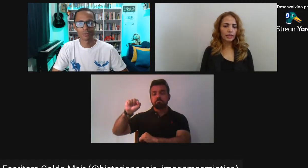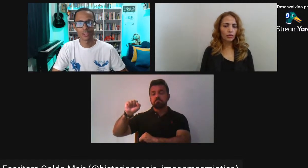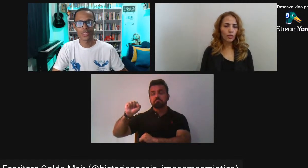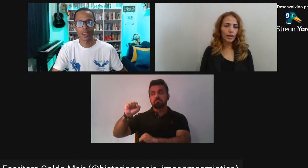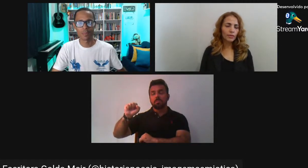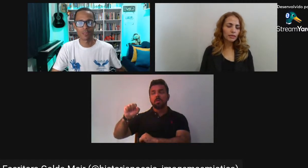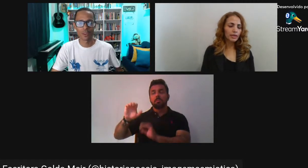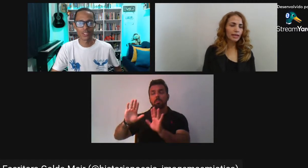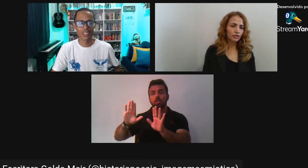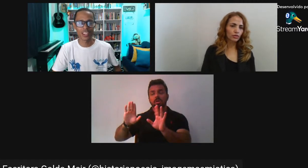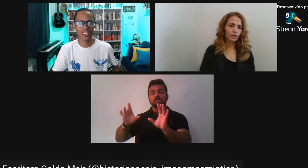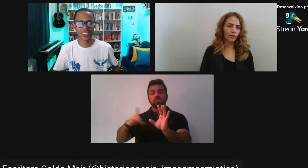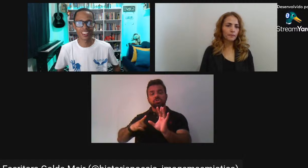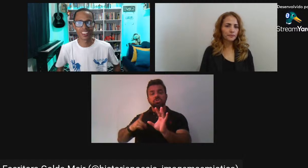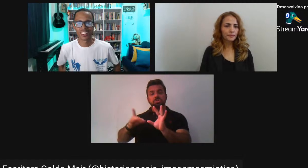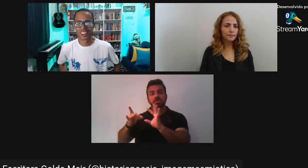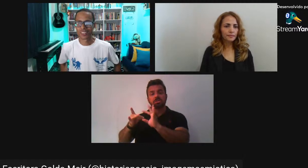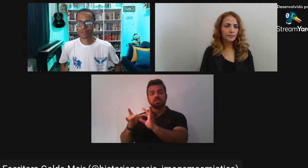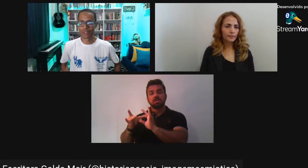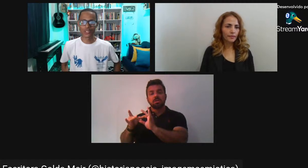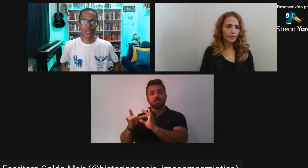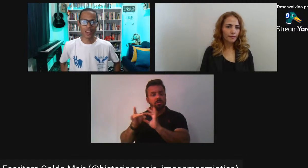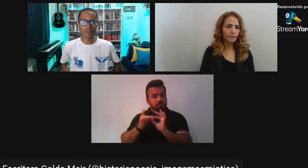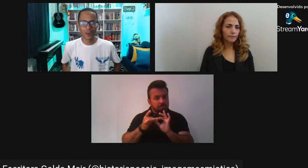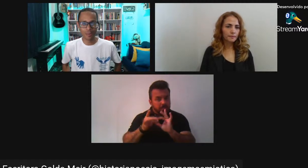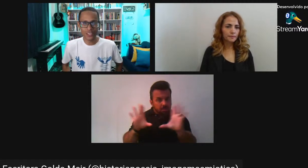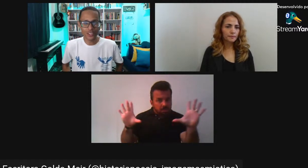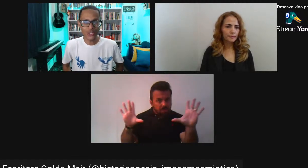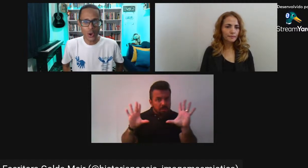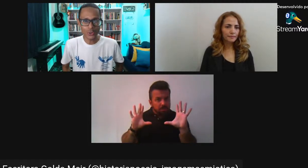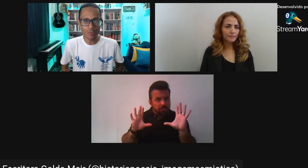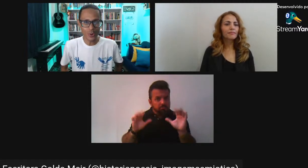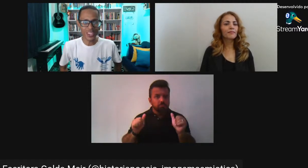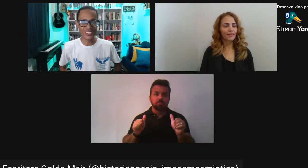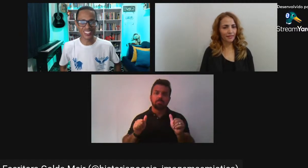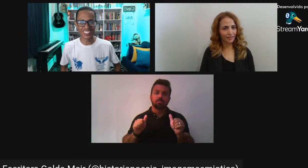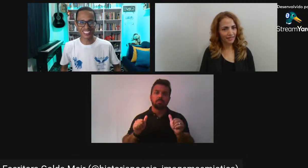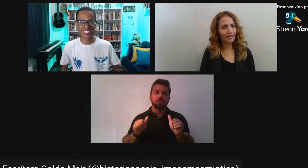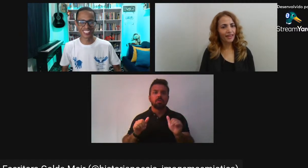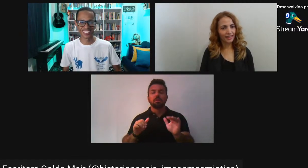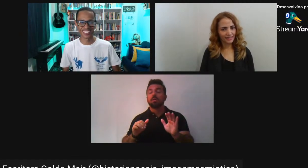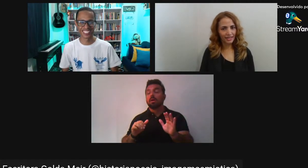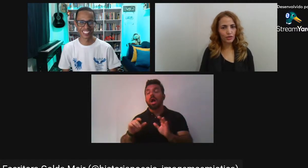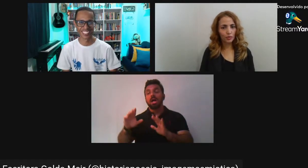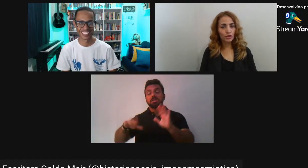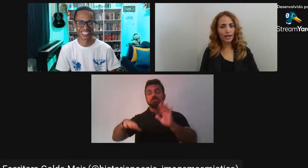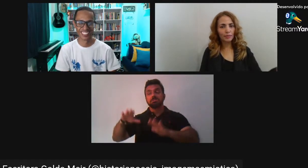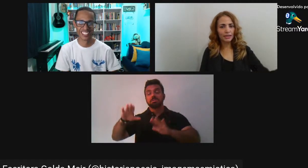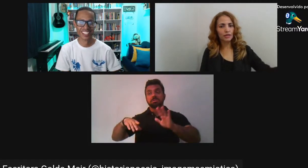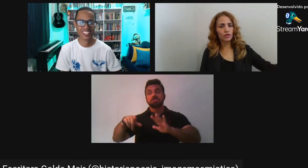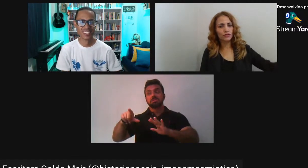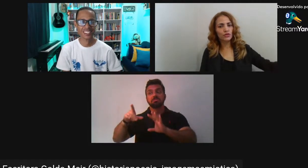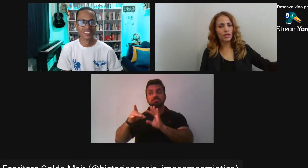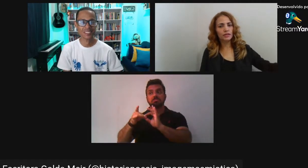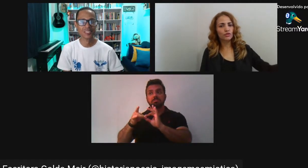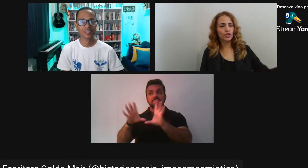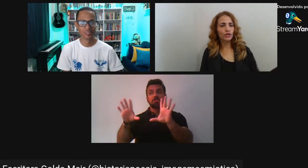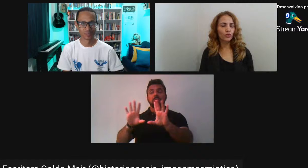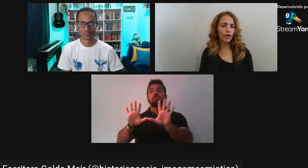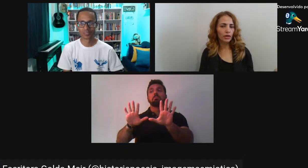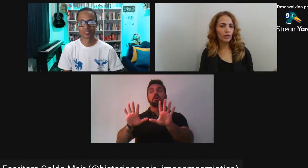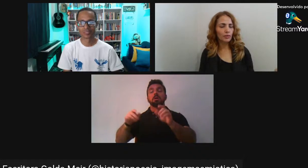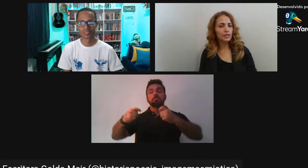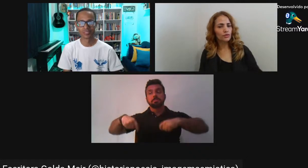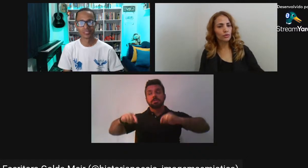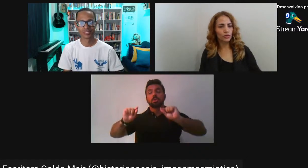Então não era Uma liberdade total Você é meu Mas eu te solto Um pouquinho Você pode ir lá Prestar seu serviço Ganhar seu